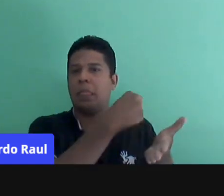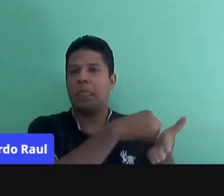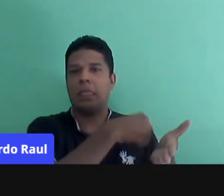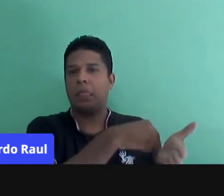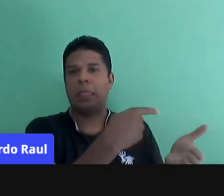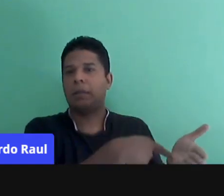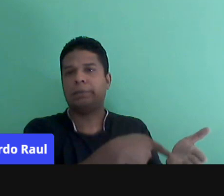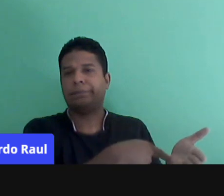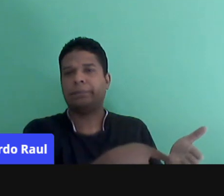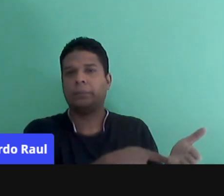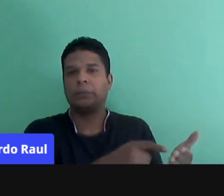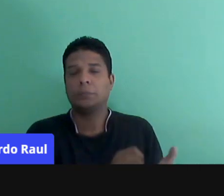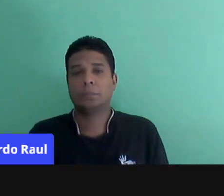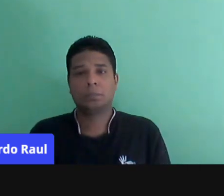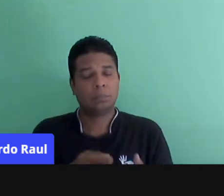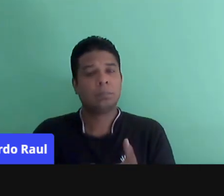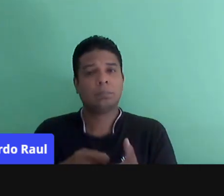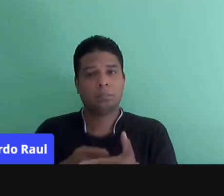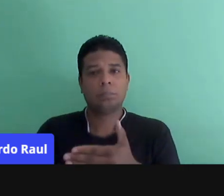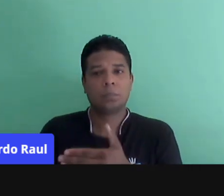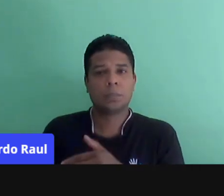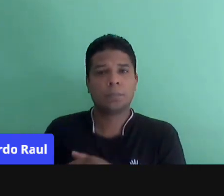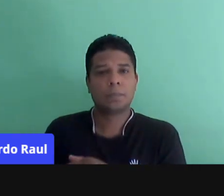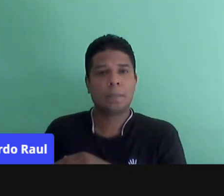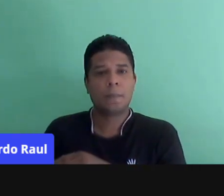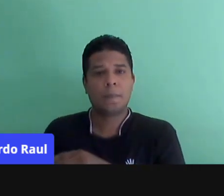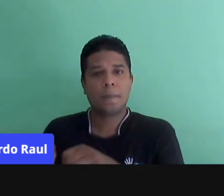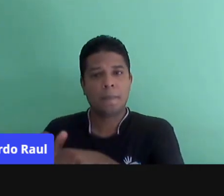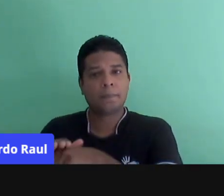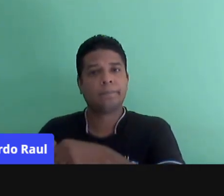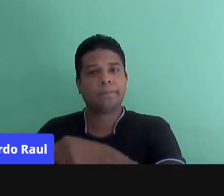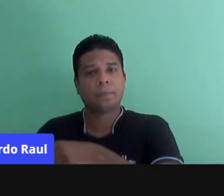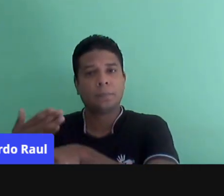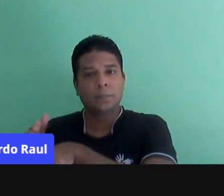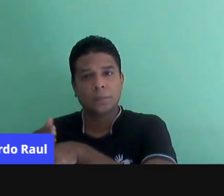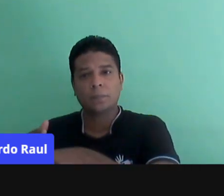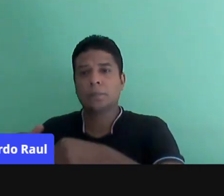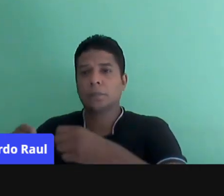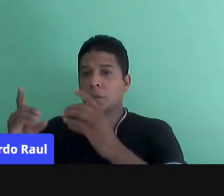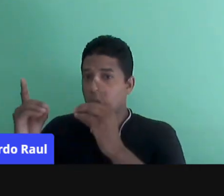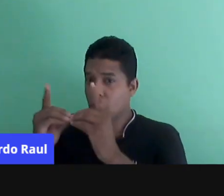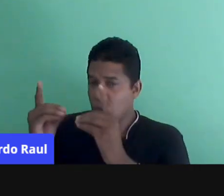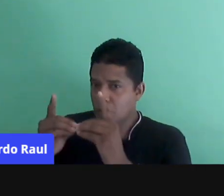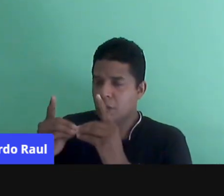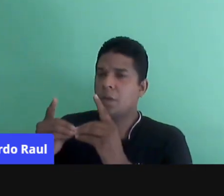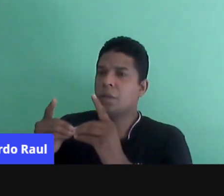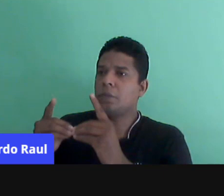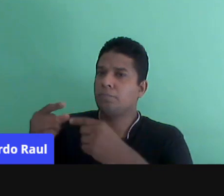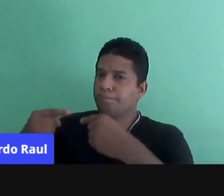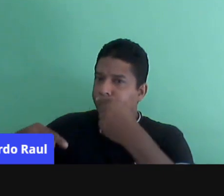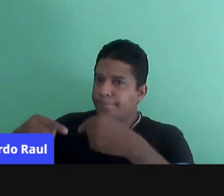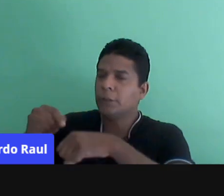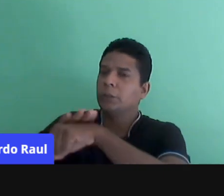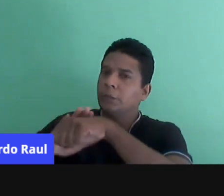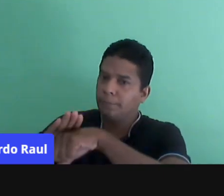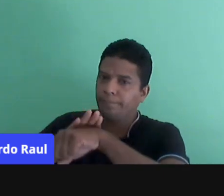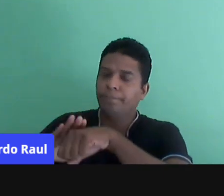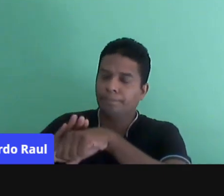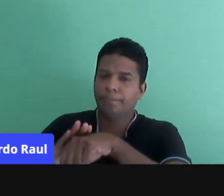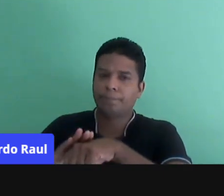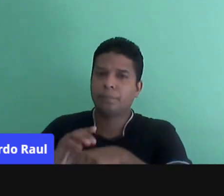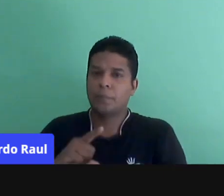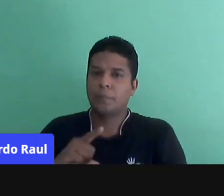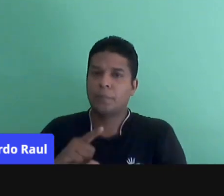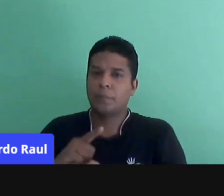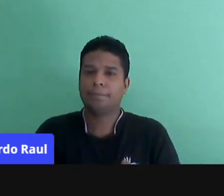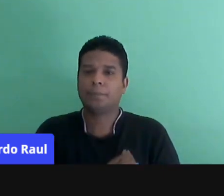Nós estamos defendendo uma prática dialógica, ou seja, o diálogo, a oralidade, tem que se fazer presente. Então,